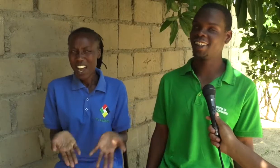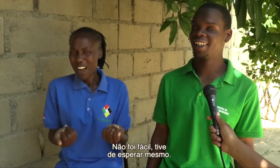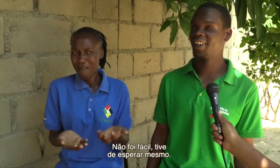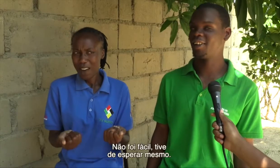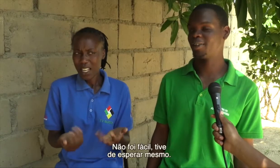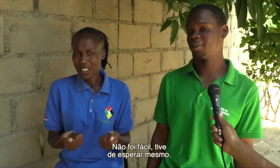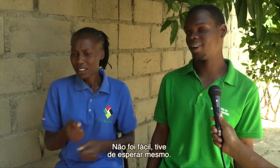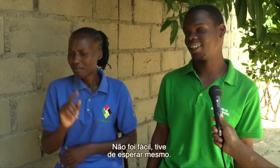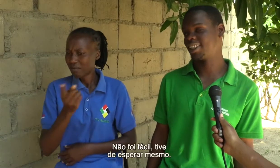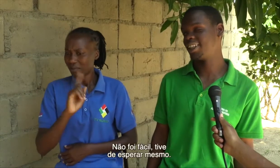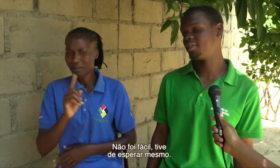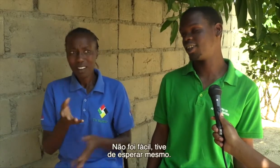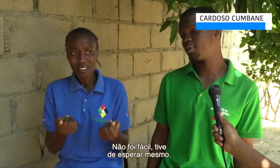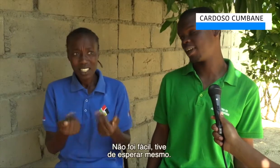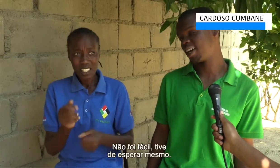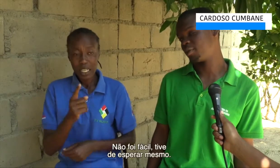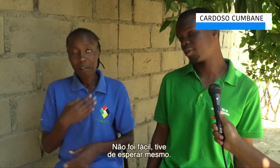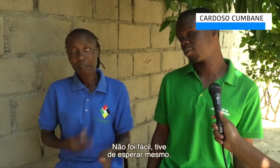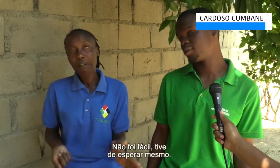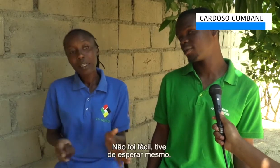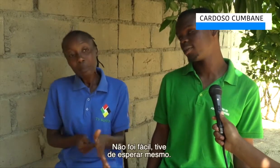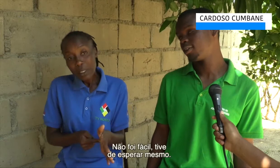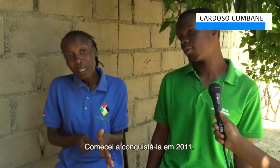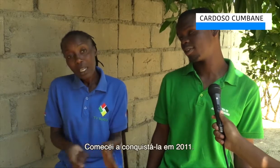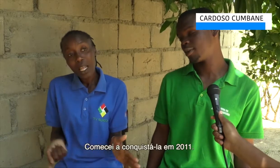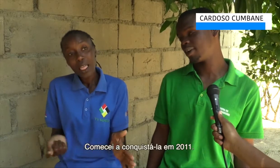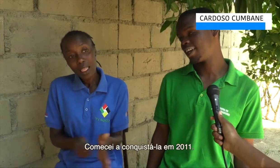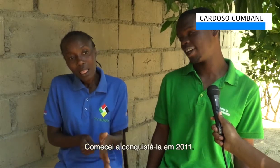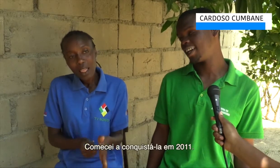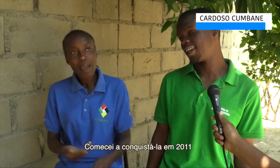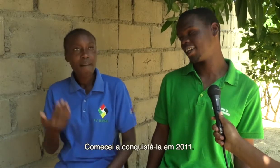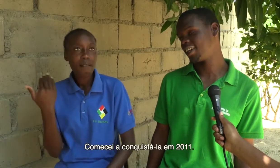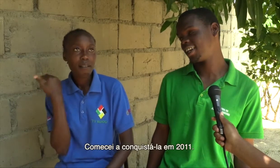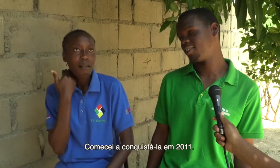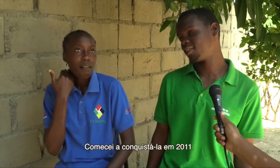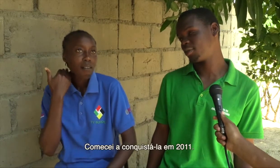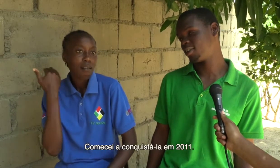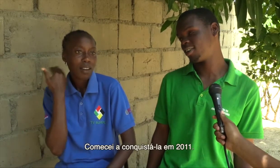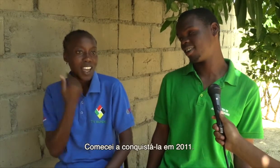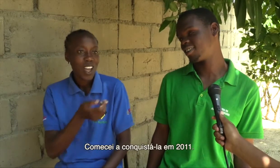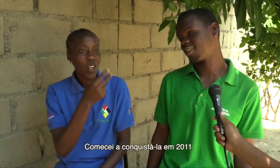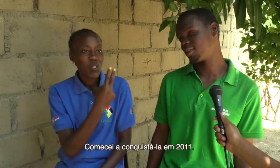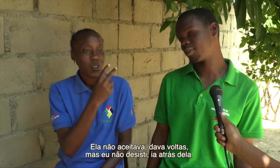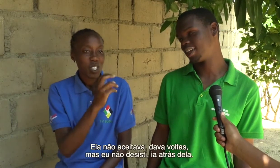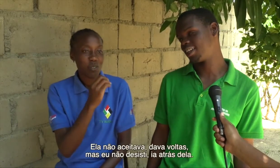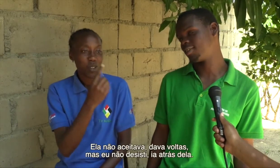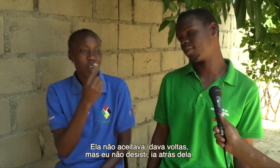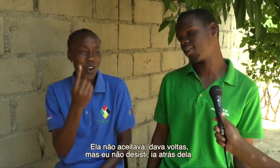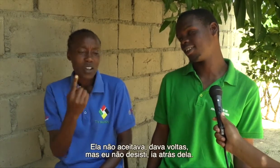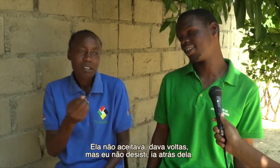Não foi fácil. Tive que esperar. Comecei a paquerar ele em 2011. Começar a dar a volta